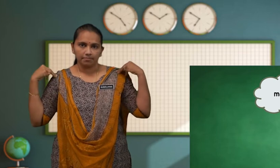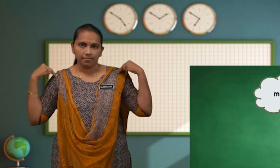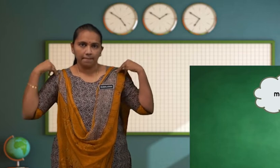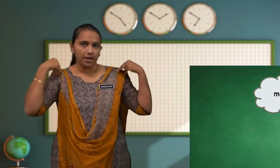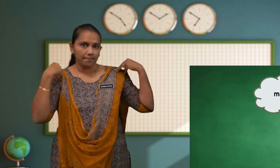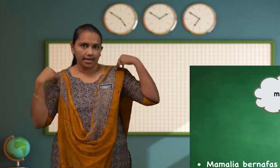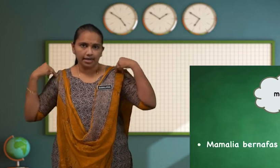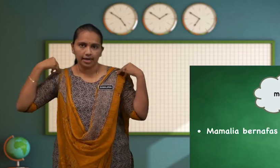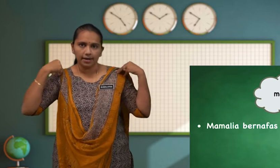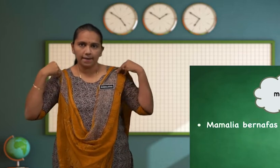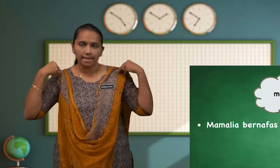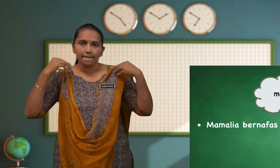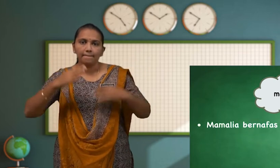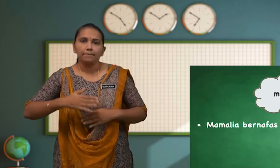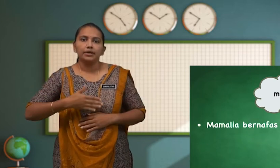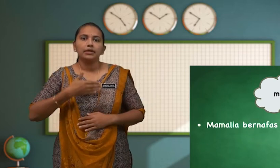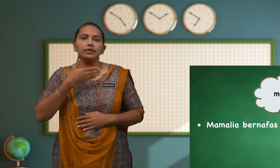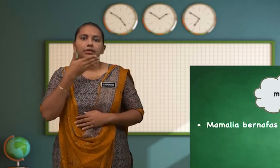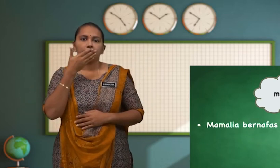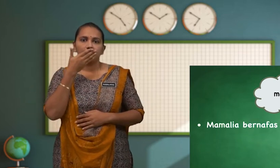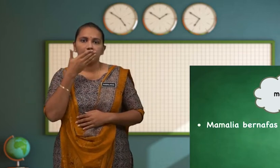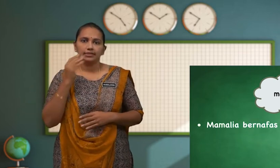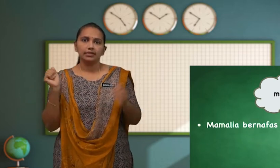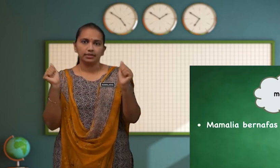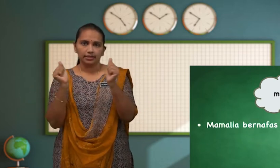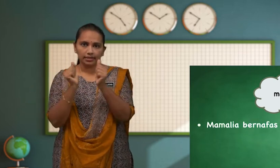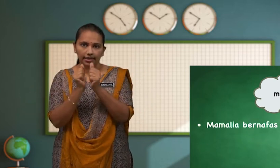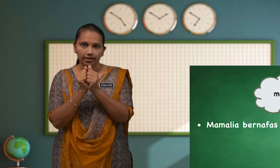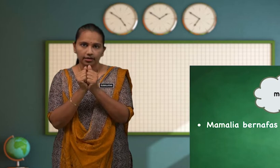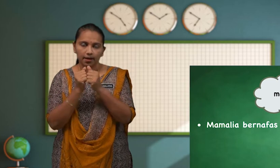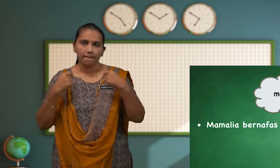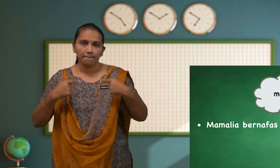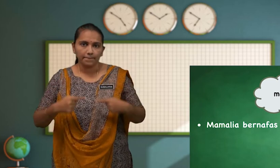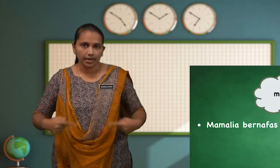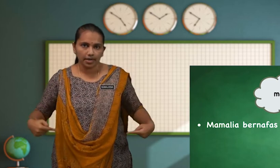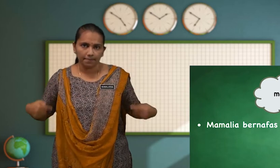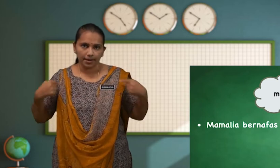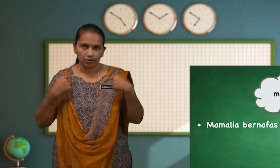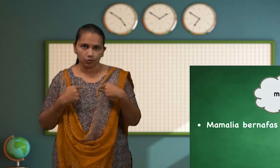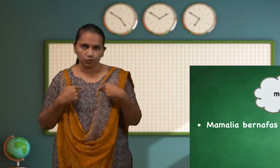Mamalia Bernafas Dengan Peparu